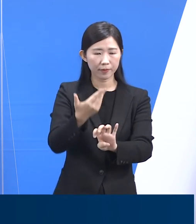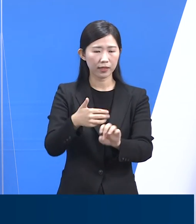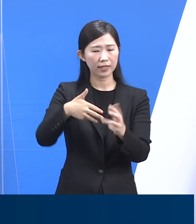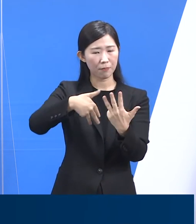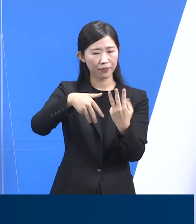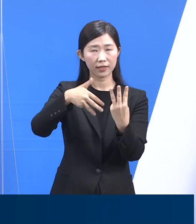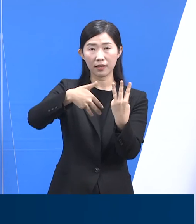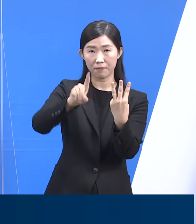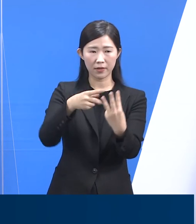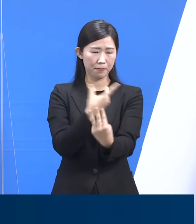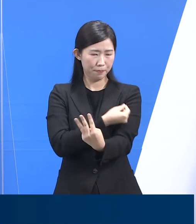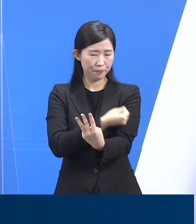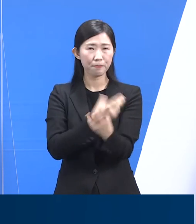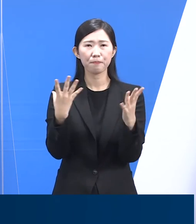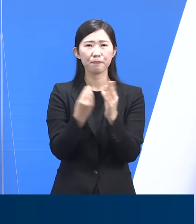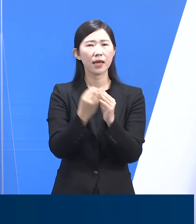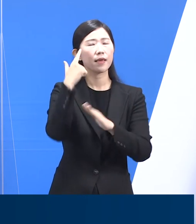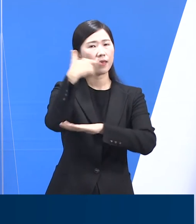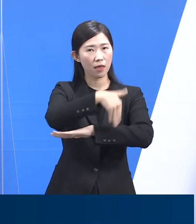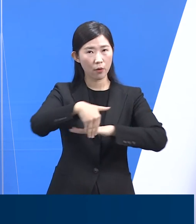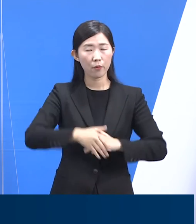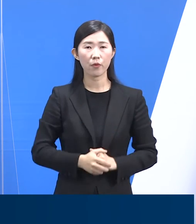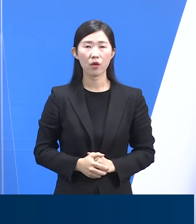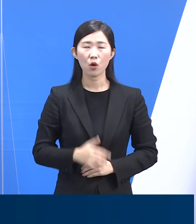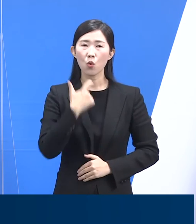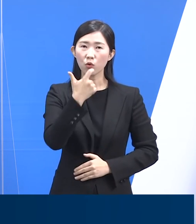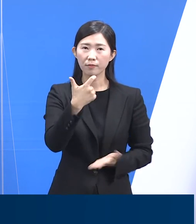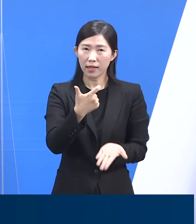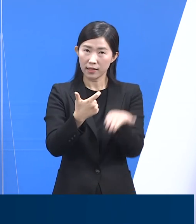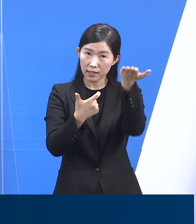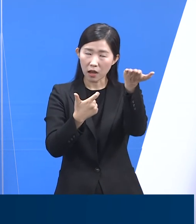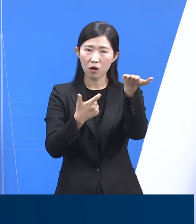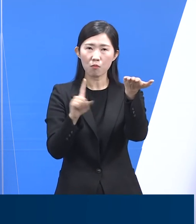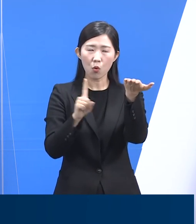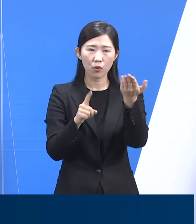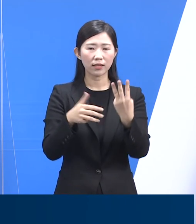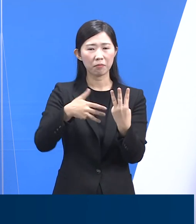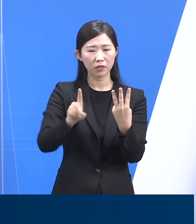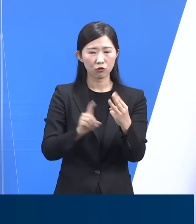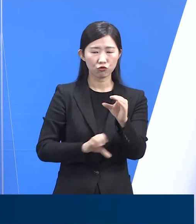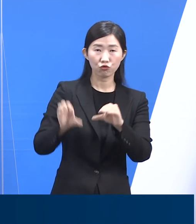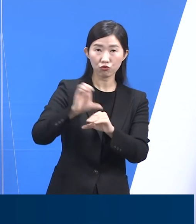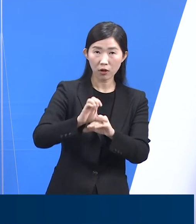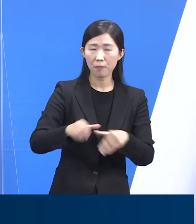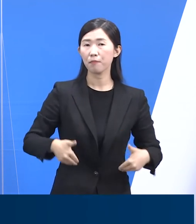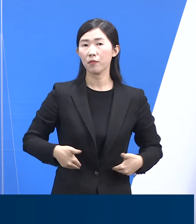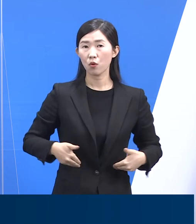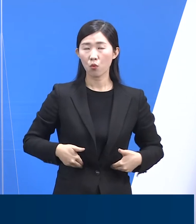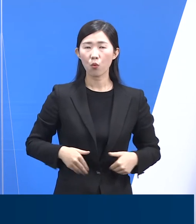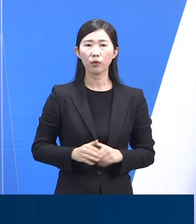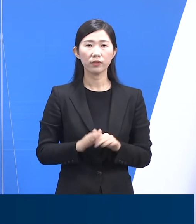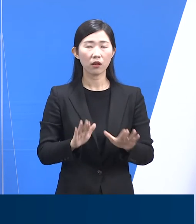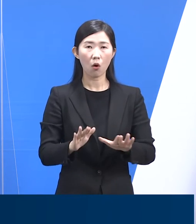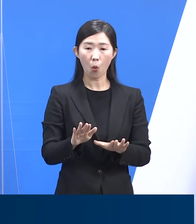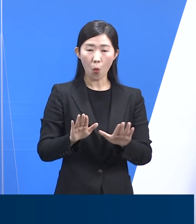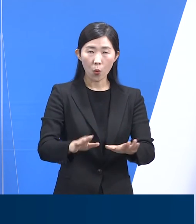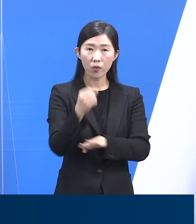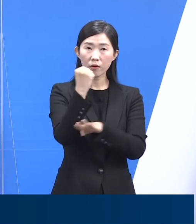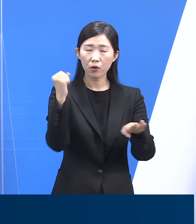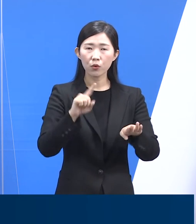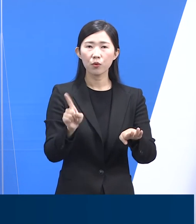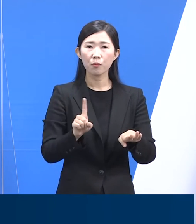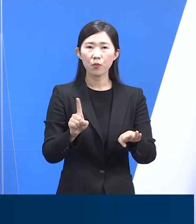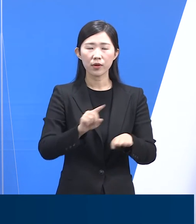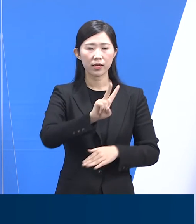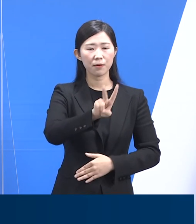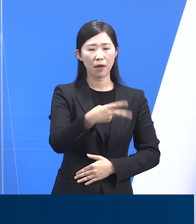예상됩니다. 고위험군인 도내 60세 이상 고령층 추가접종 대상자는 4일 0시 기준 289만 5